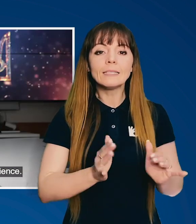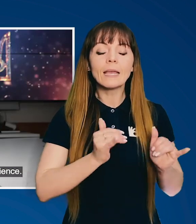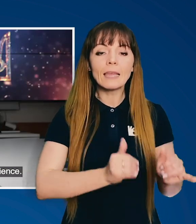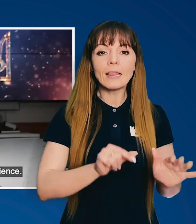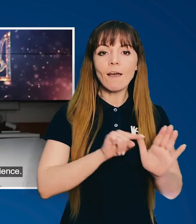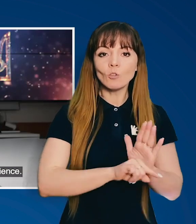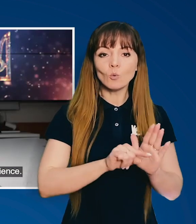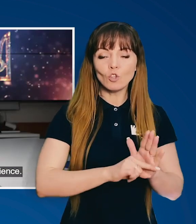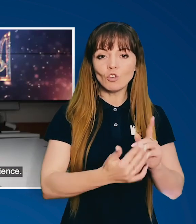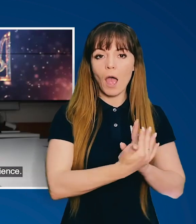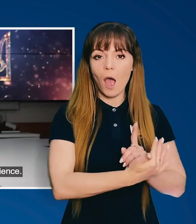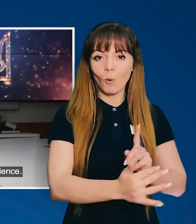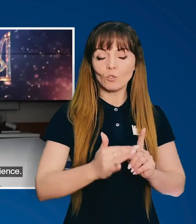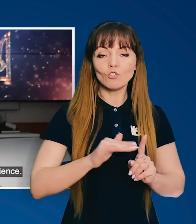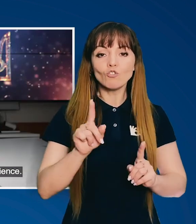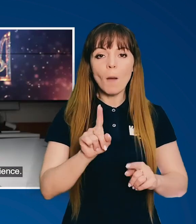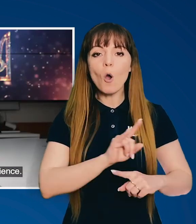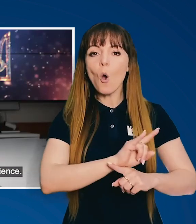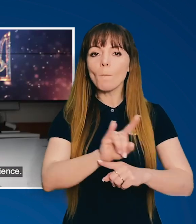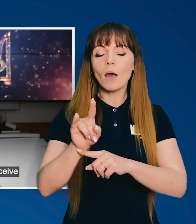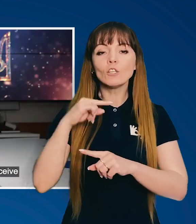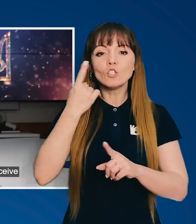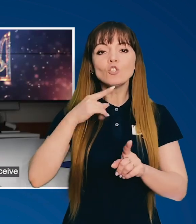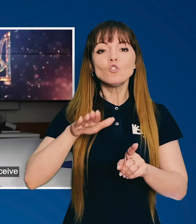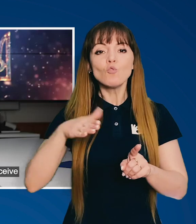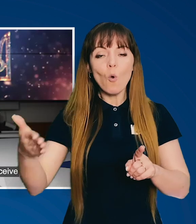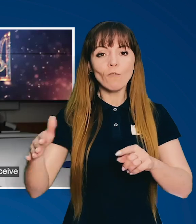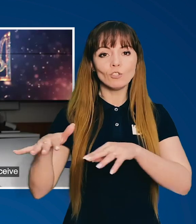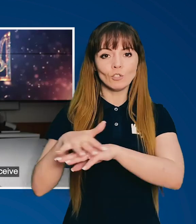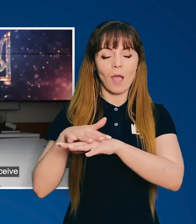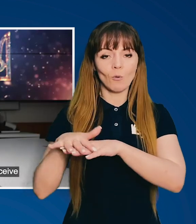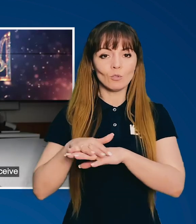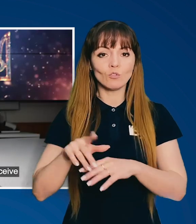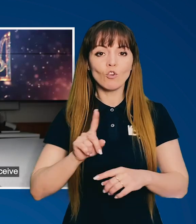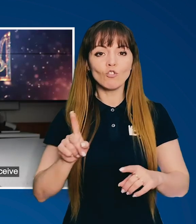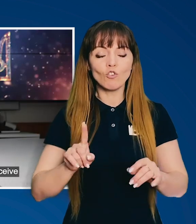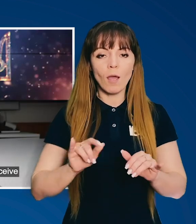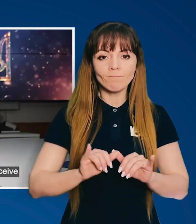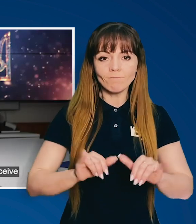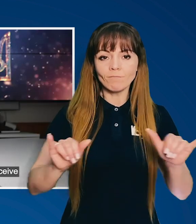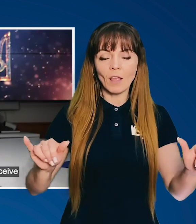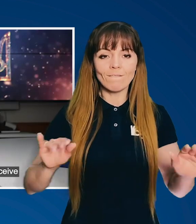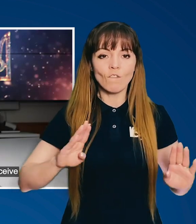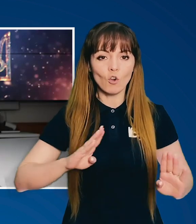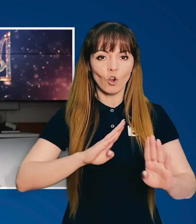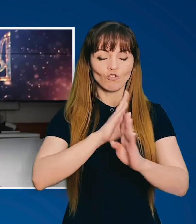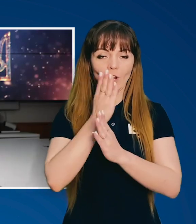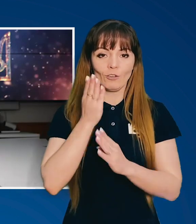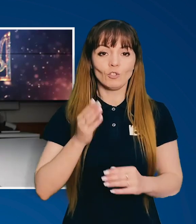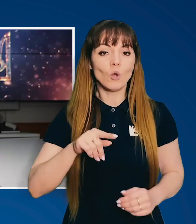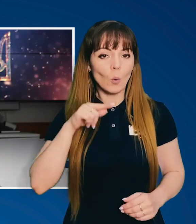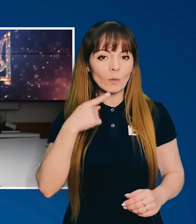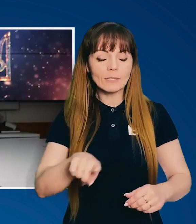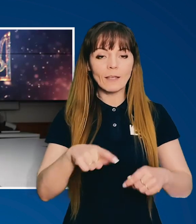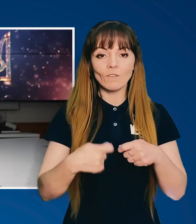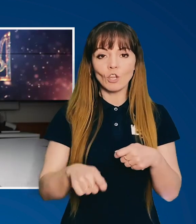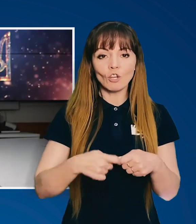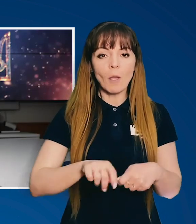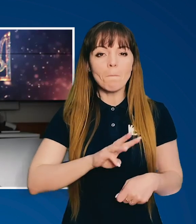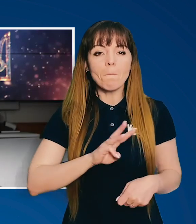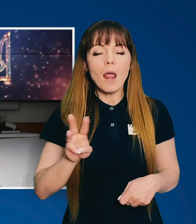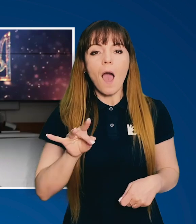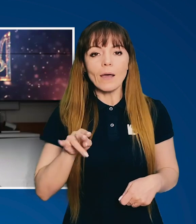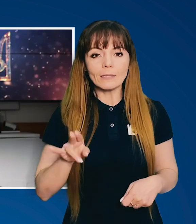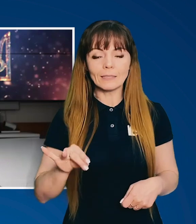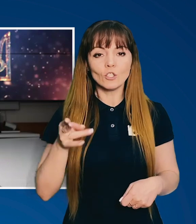не тільки для внутрішньої аудиторії. Щоб обманювати зовнішню аудиторію і щоб розпалювати ворожнечу. Росія